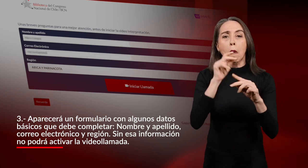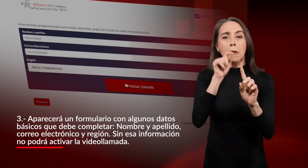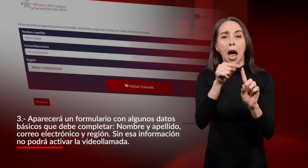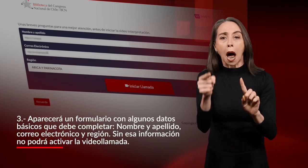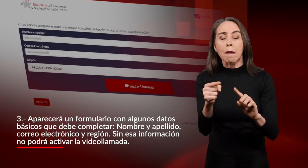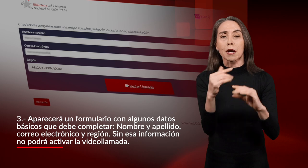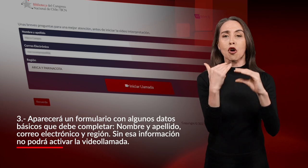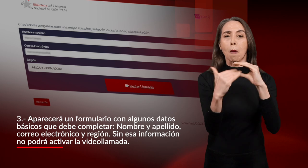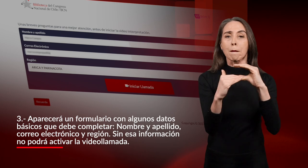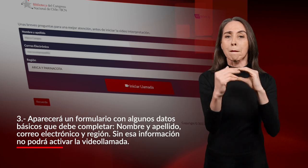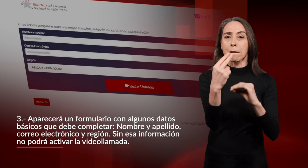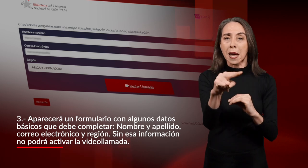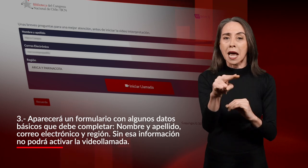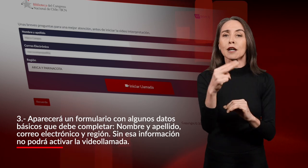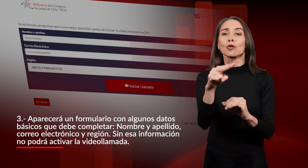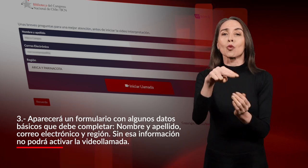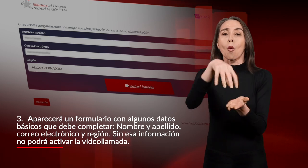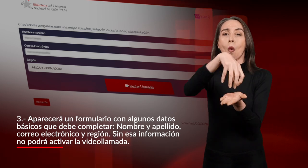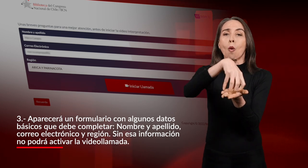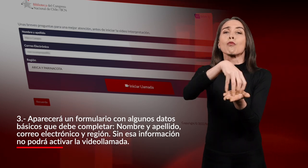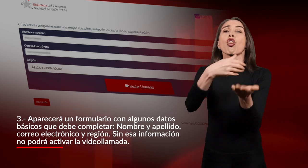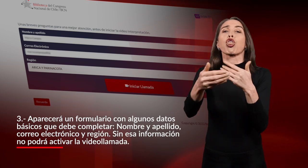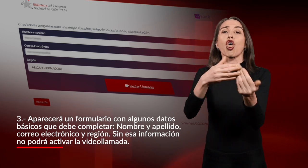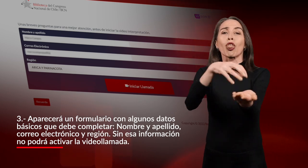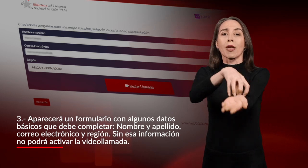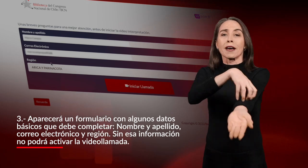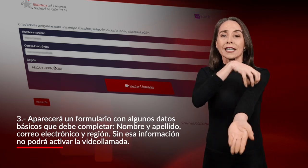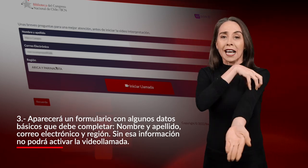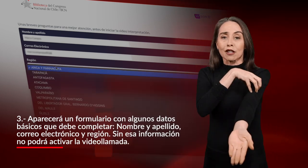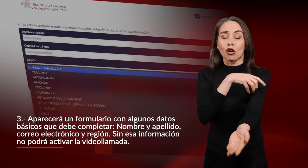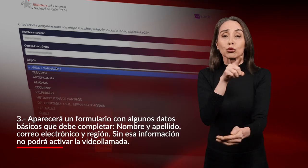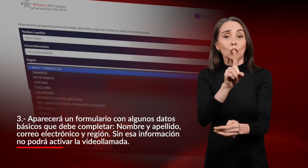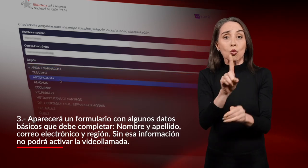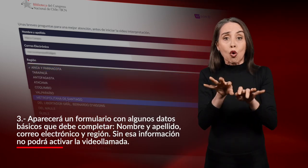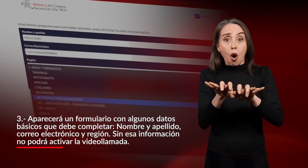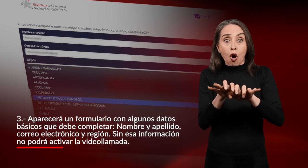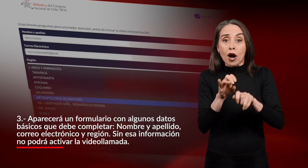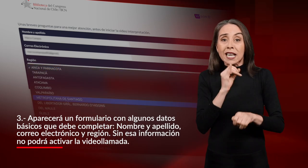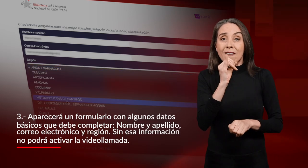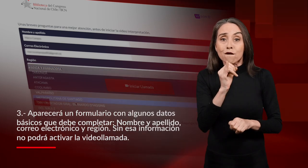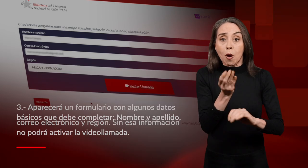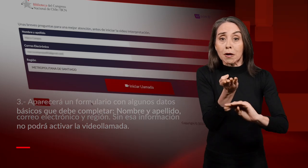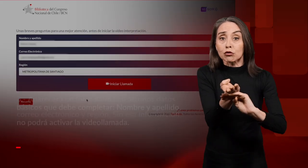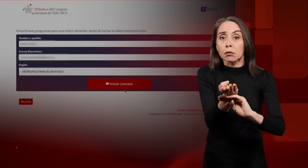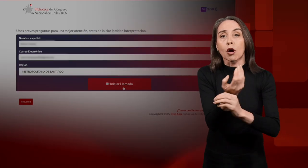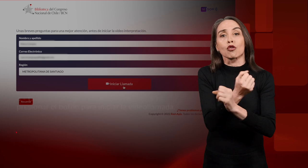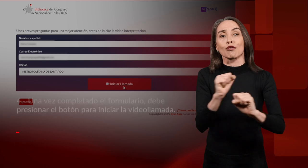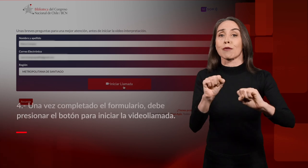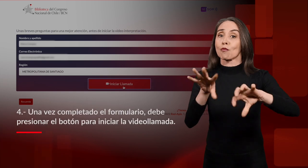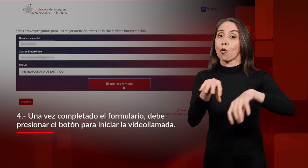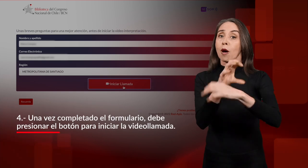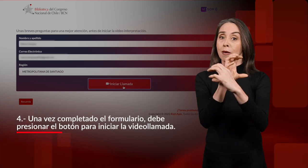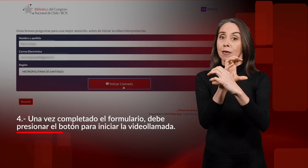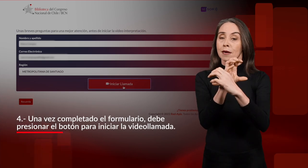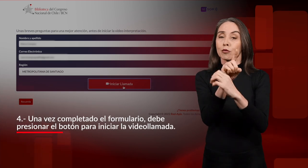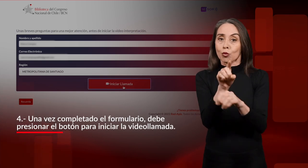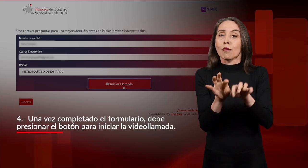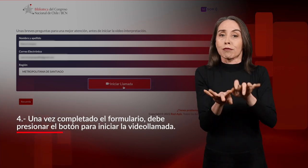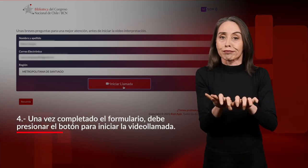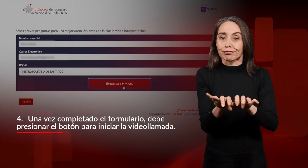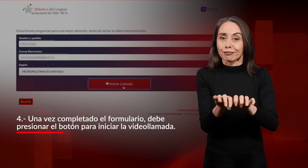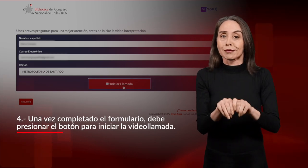correo electrónico y región. Sin esa información no podrá activar la videollamada. 4.